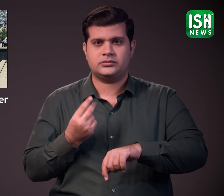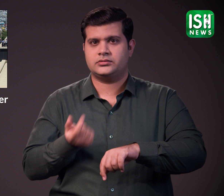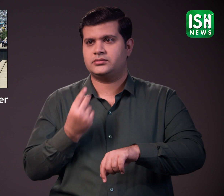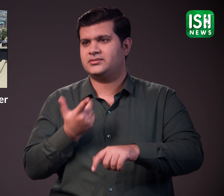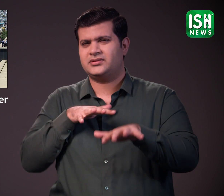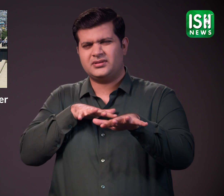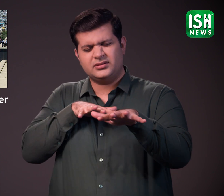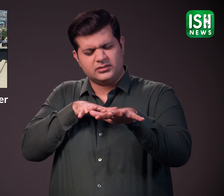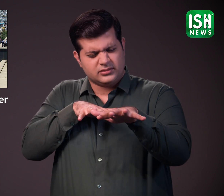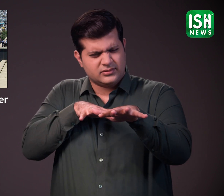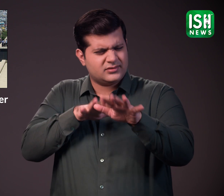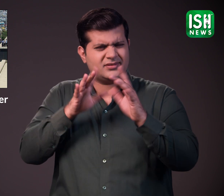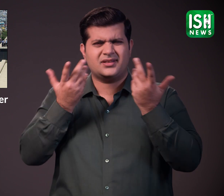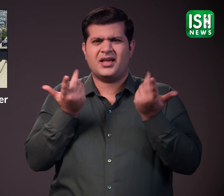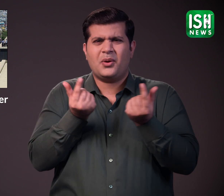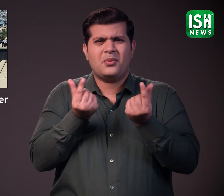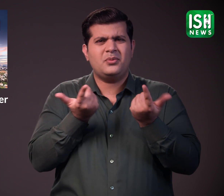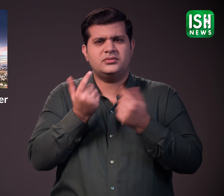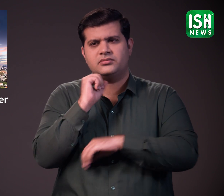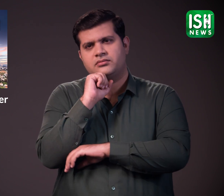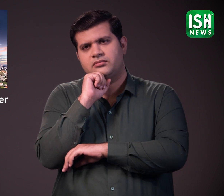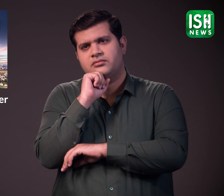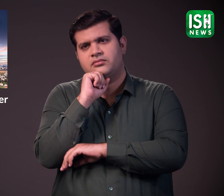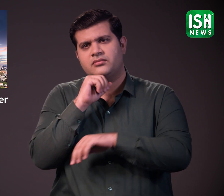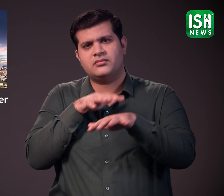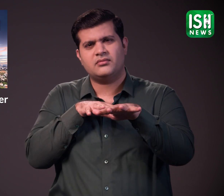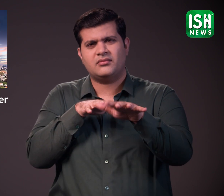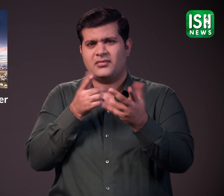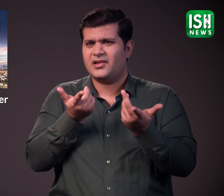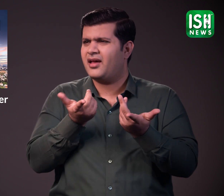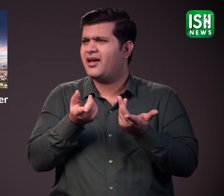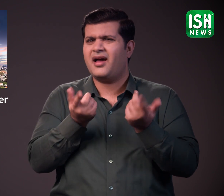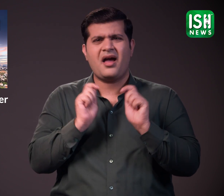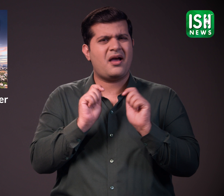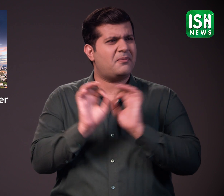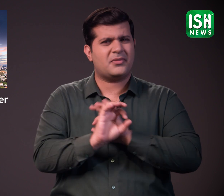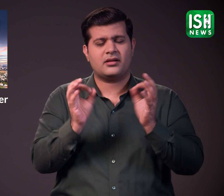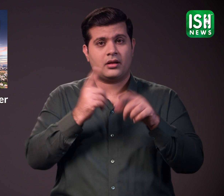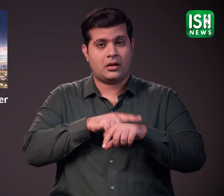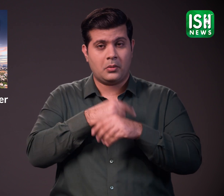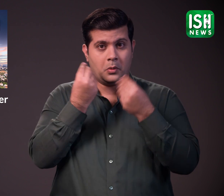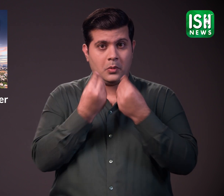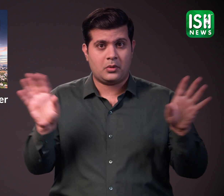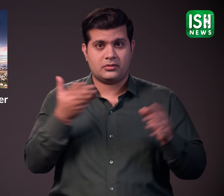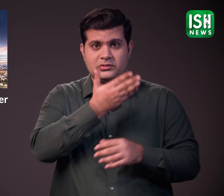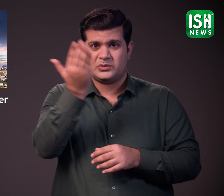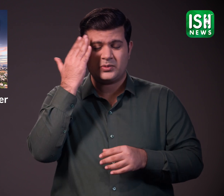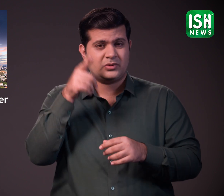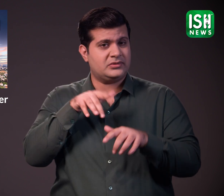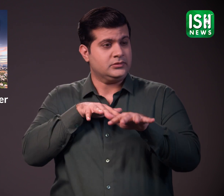घंटो ट्राफिक में बैठना बहुत कश्ट प्रदा होता है यह सिर्फ आपके समय की